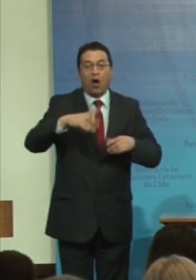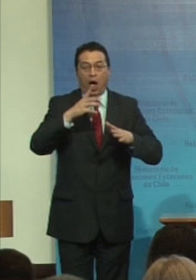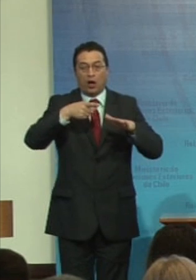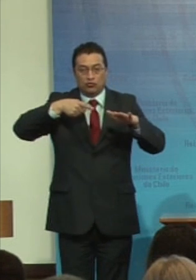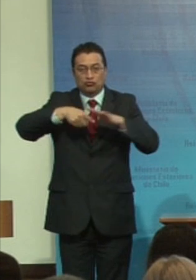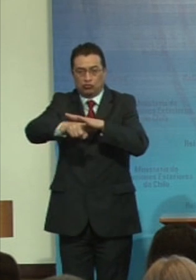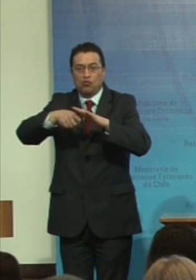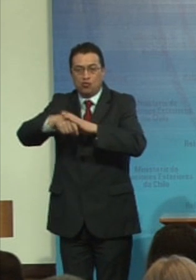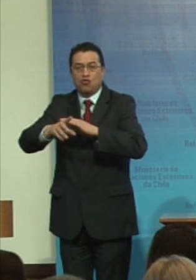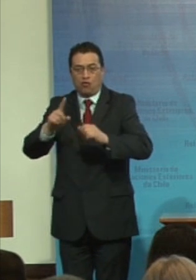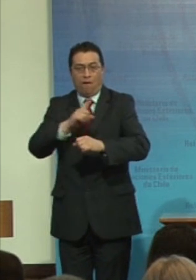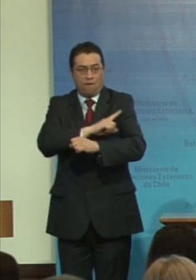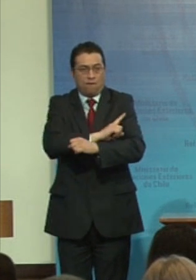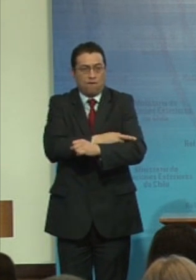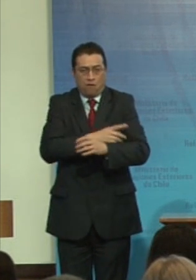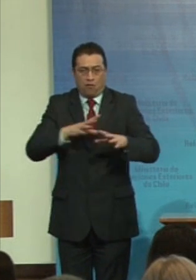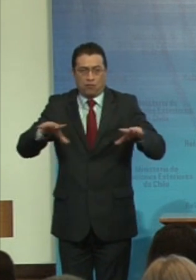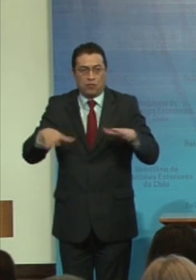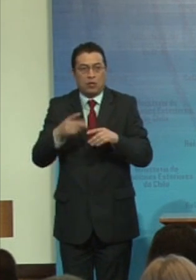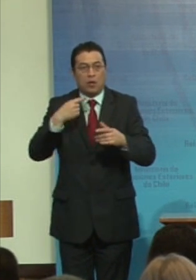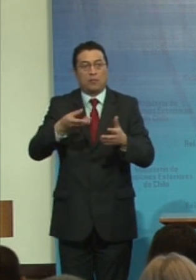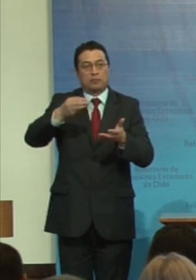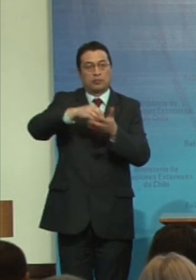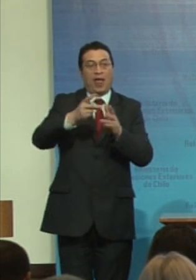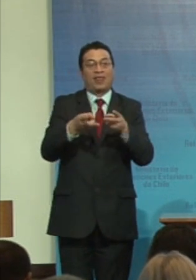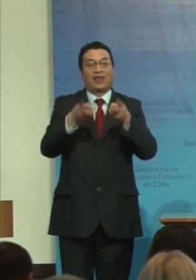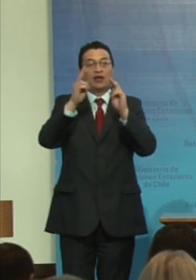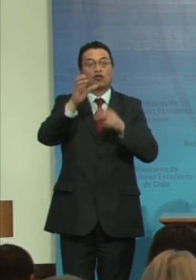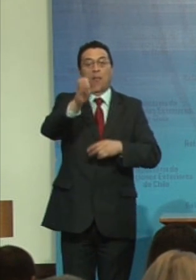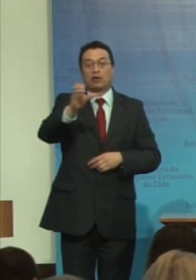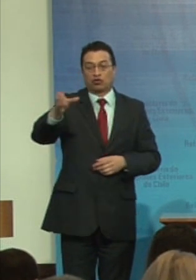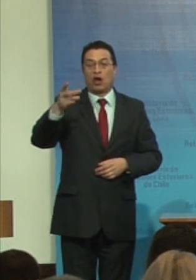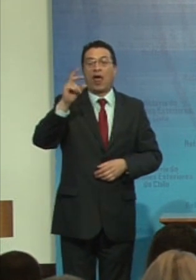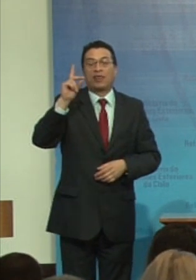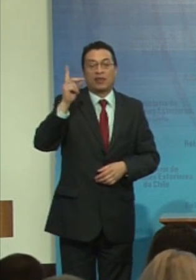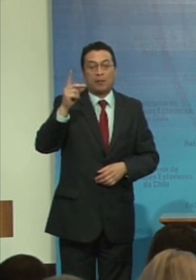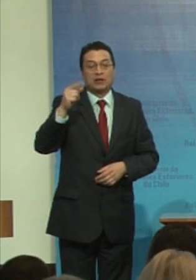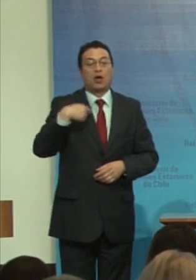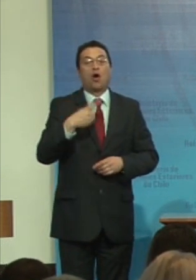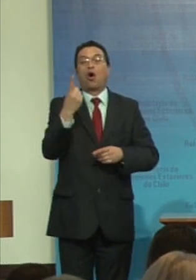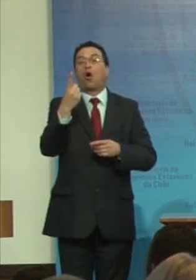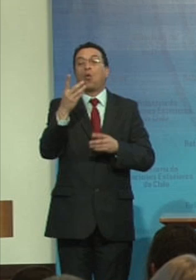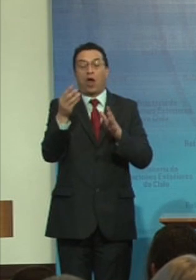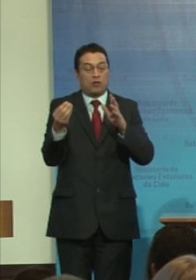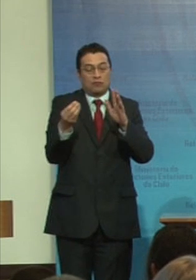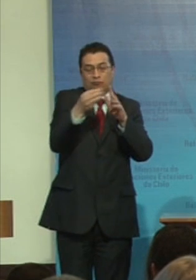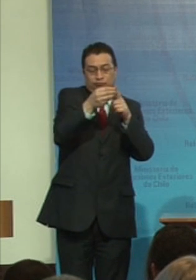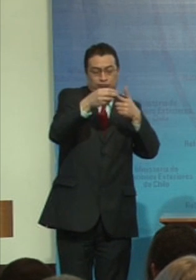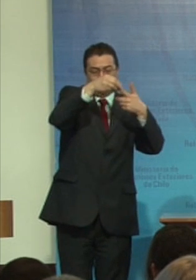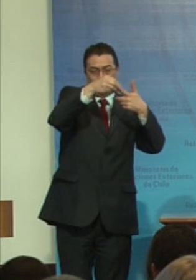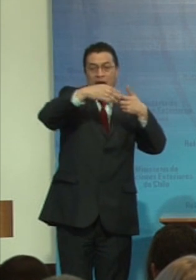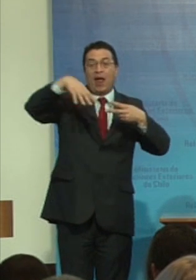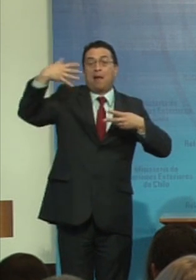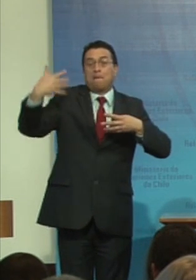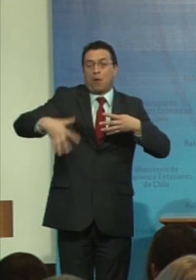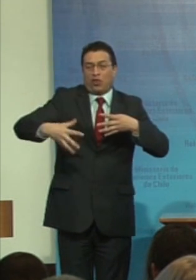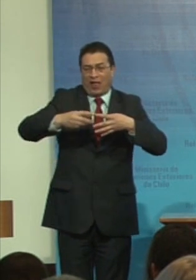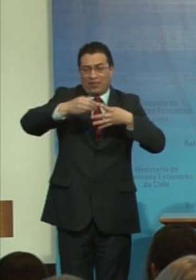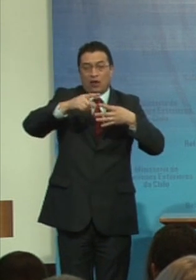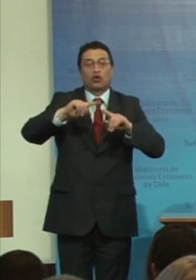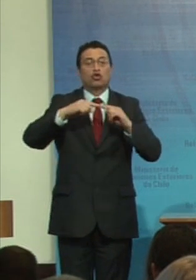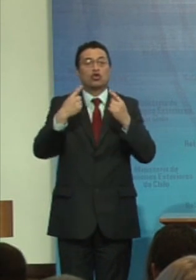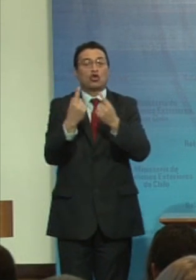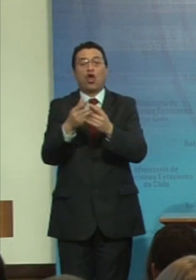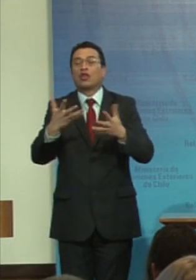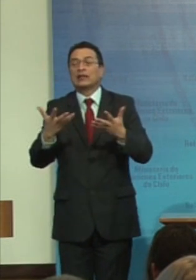fuertemente a incorporar los derechos de las personas con discapacidad como un factor preponderante de todo su quehacer